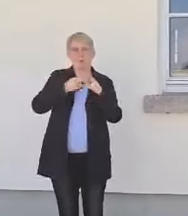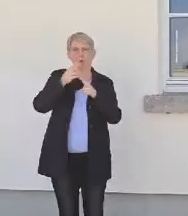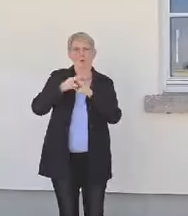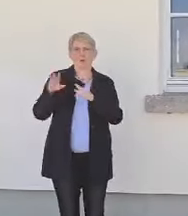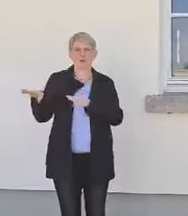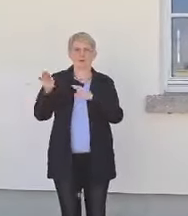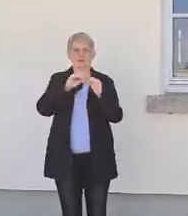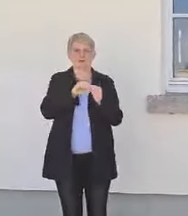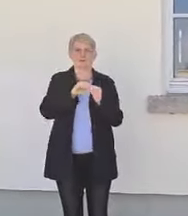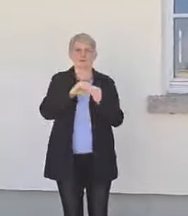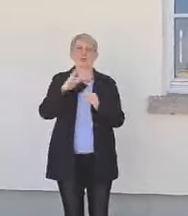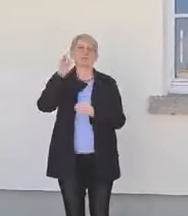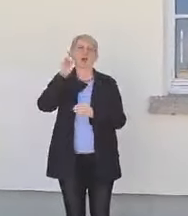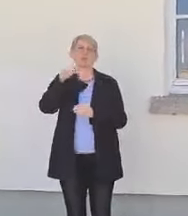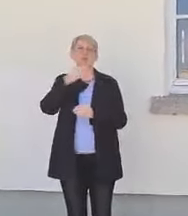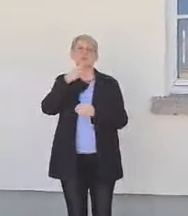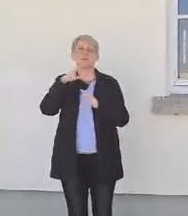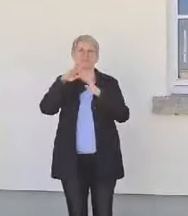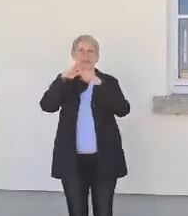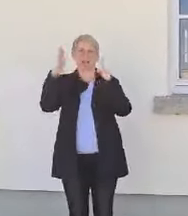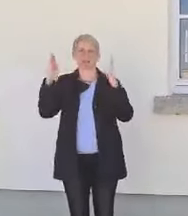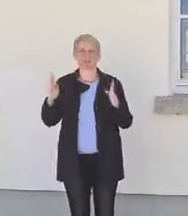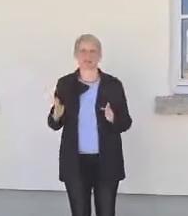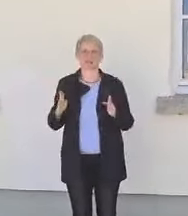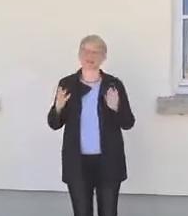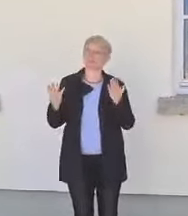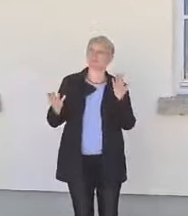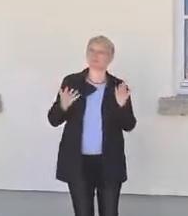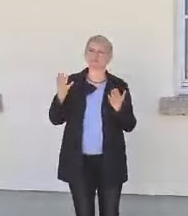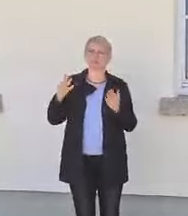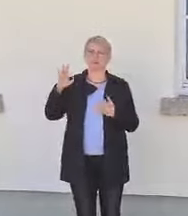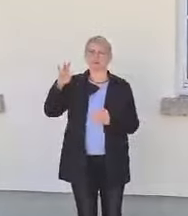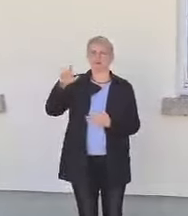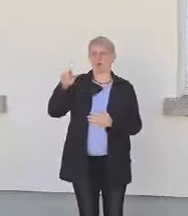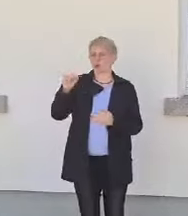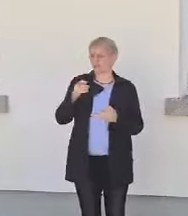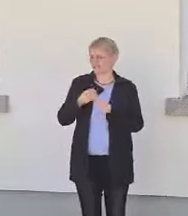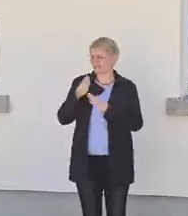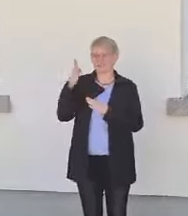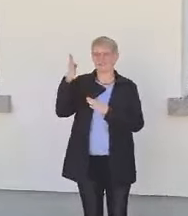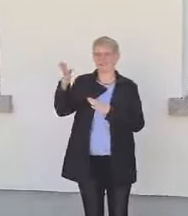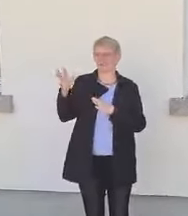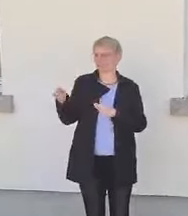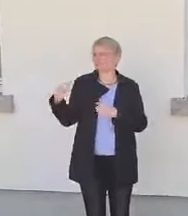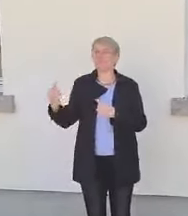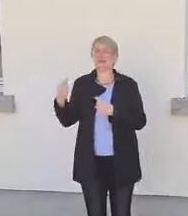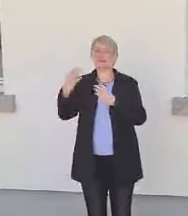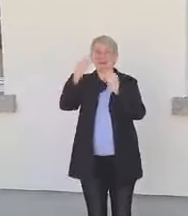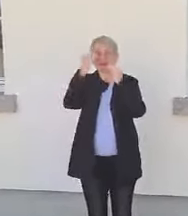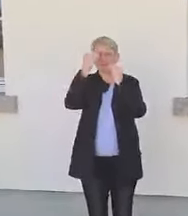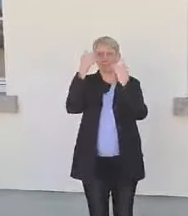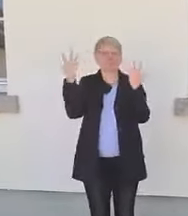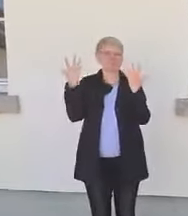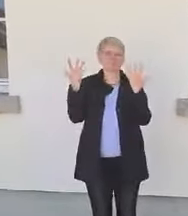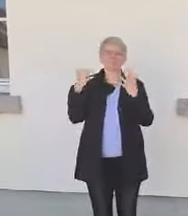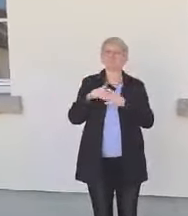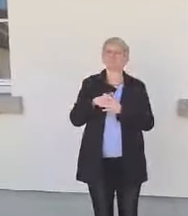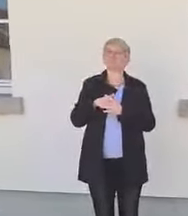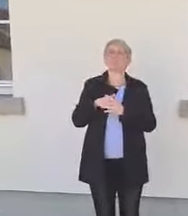Taubstummenanstalt in Floss besuchen, lernte dort ja tatsächlich auch von den Lippen